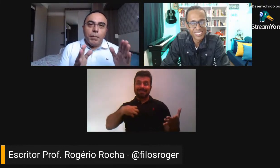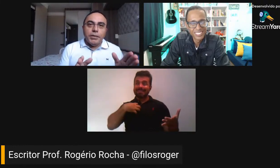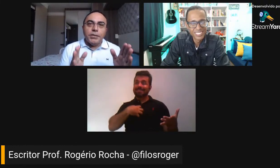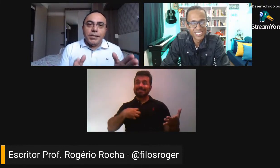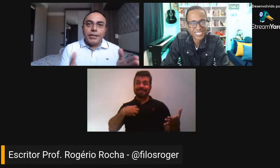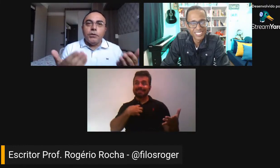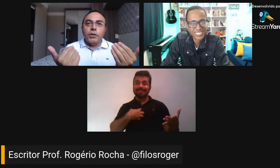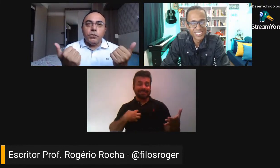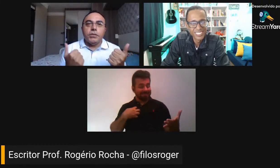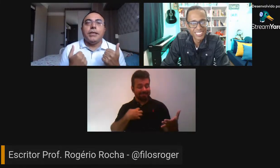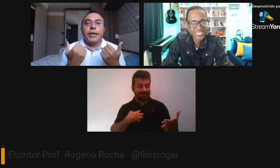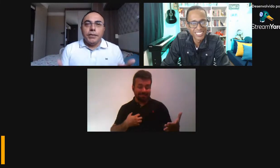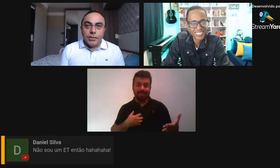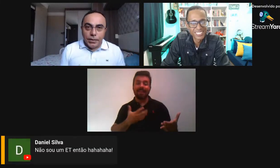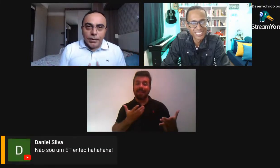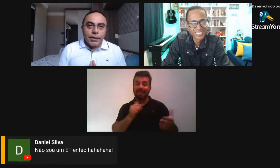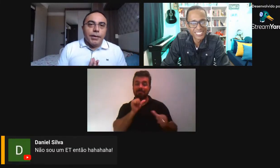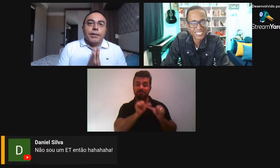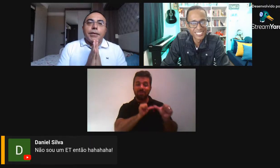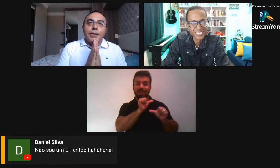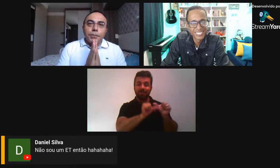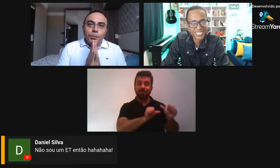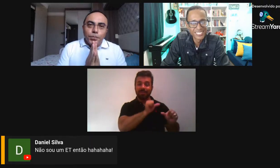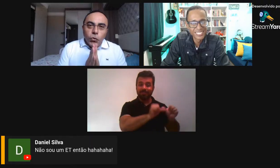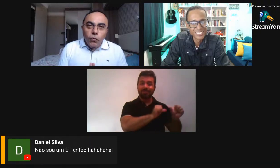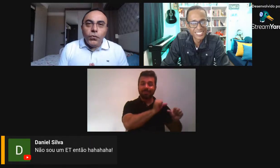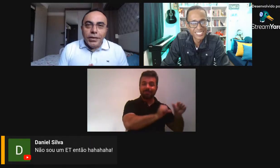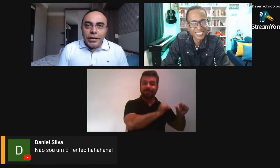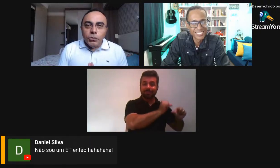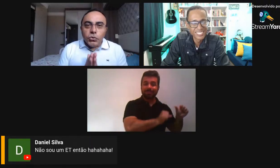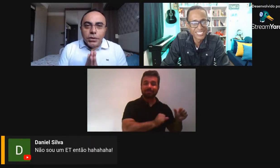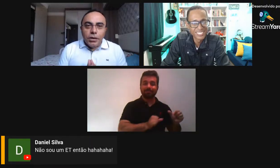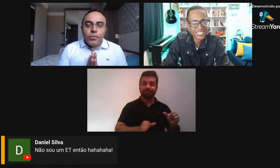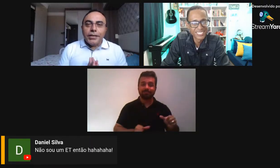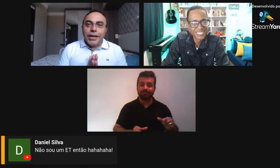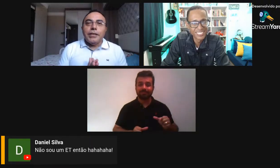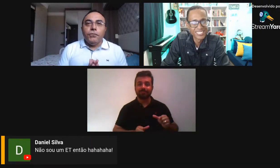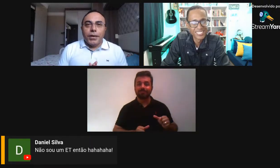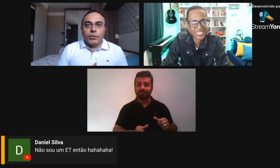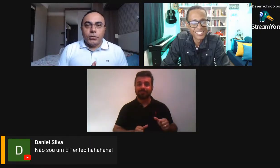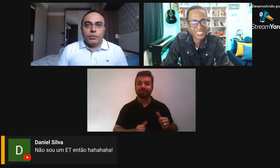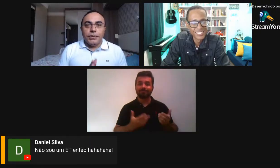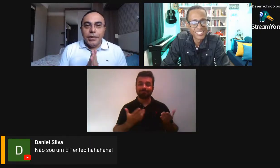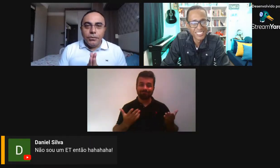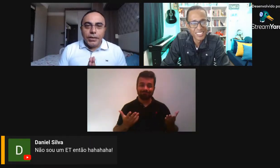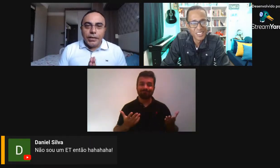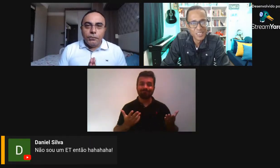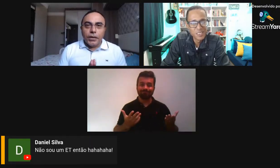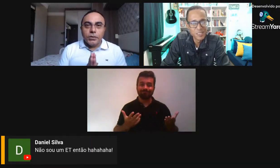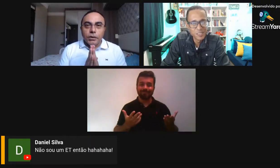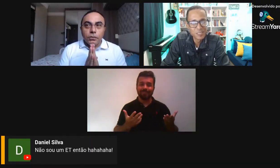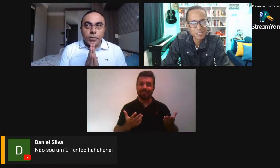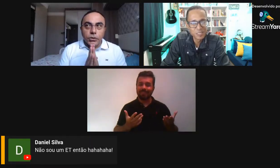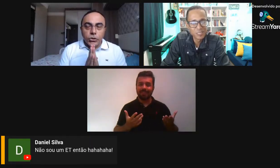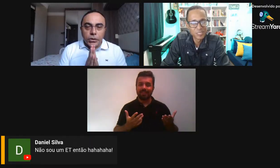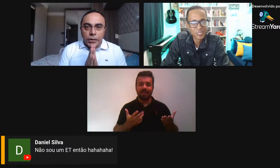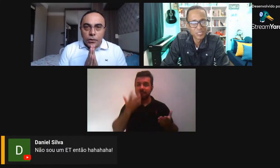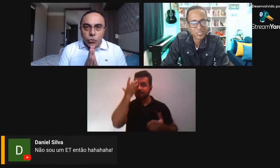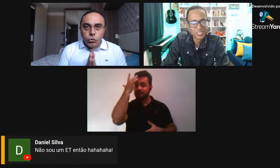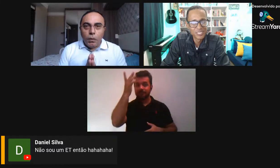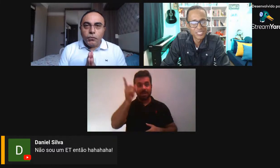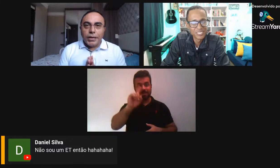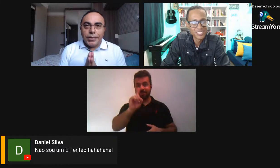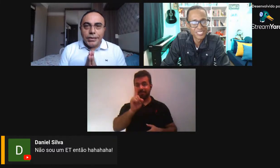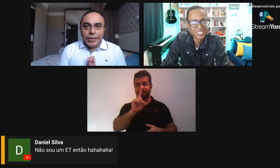forma para dizer aquilo que você quer dizer, que, convenhamos, não é nada fácil, não é nada fácil, então, a gente